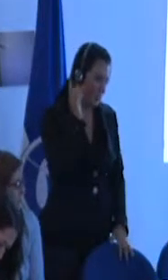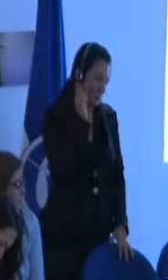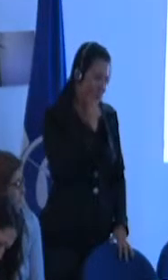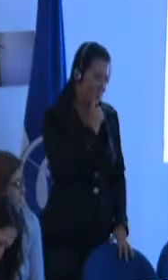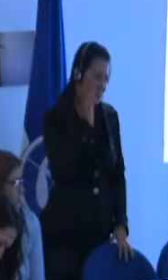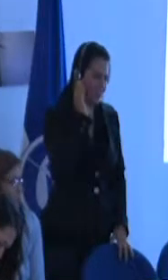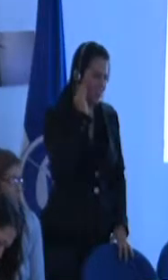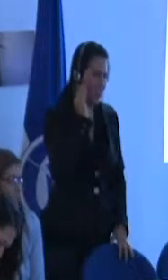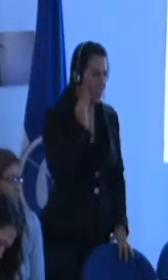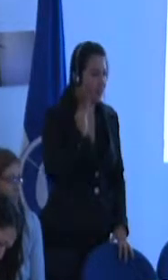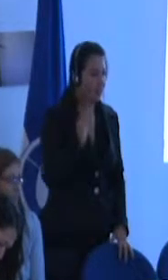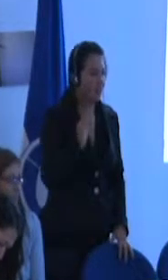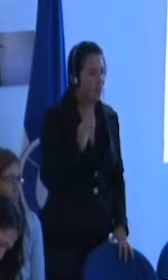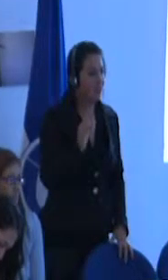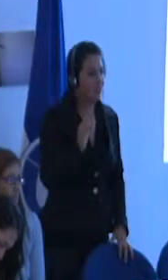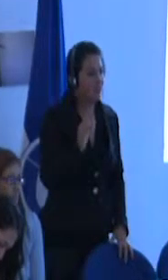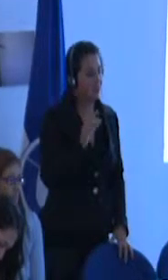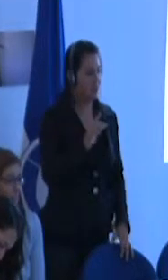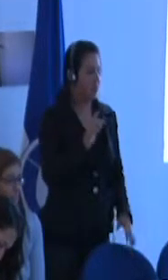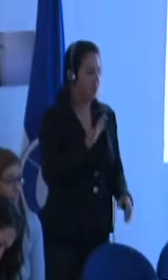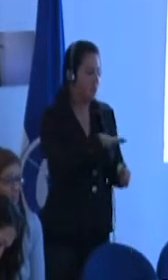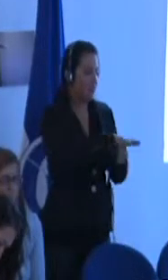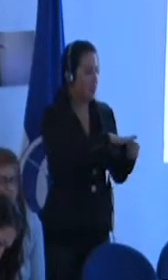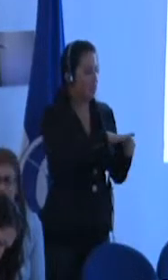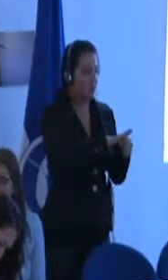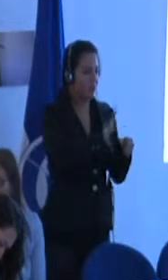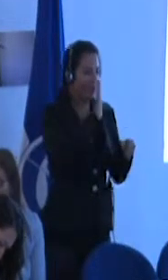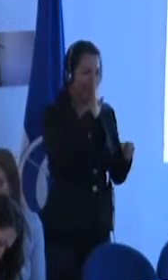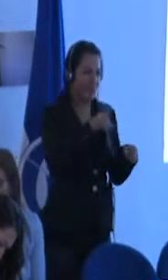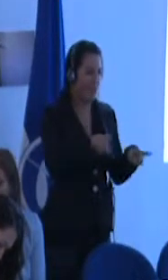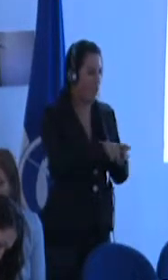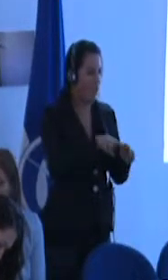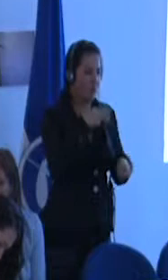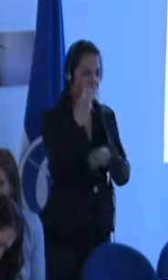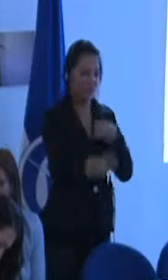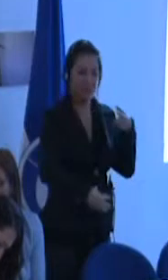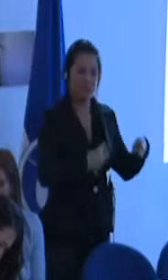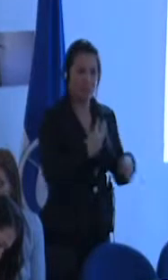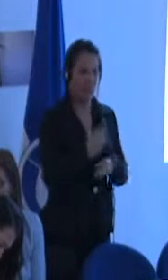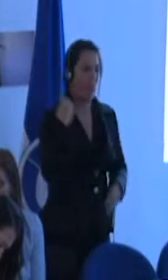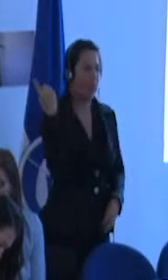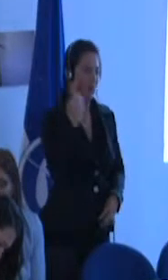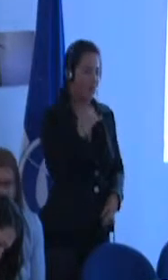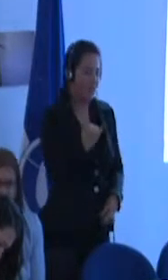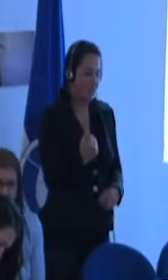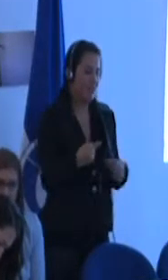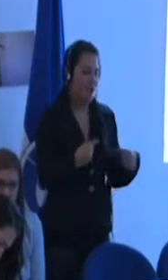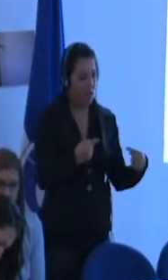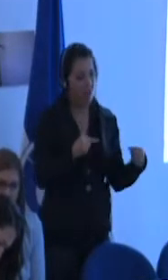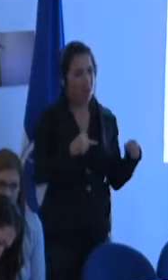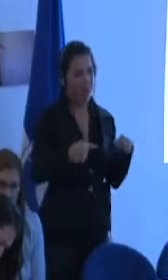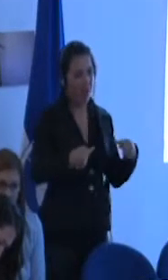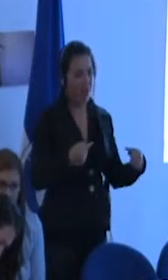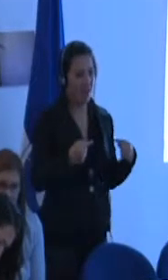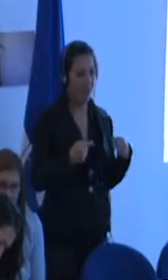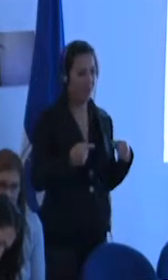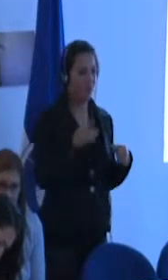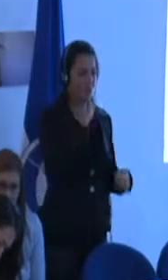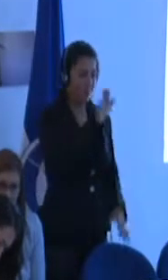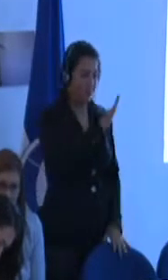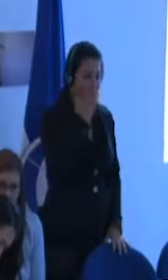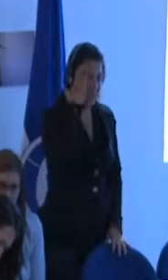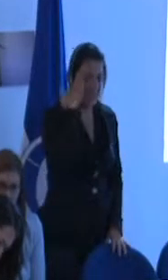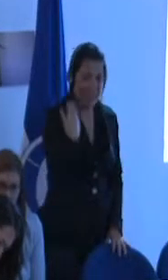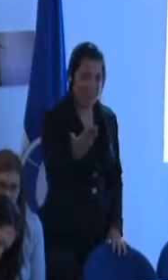cuestión que, como todos los países del mundo, se presta la polémica. Ustedes saben